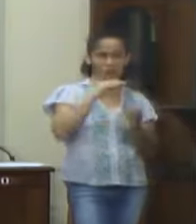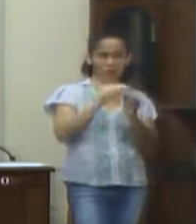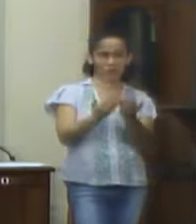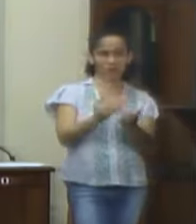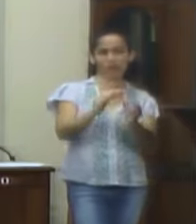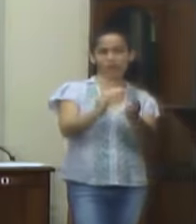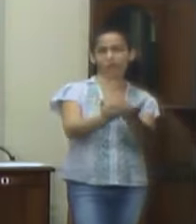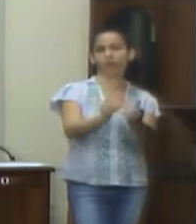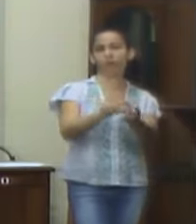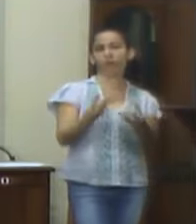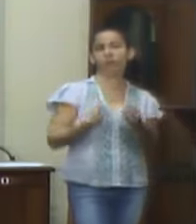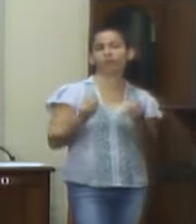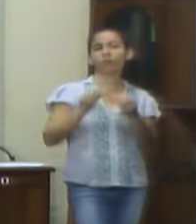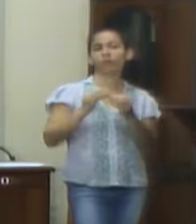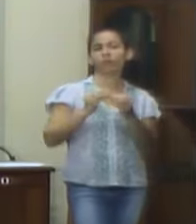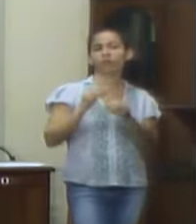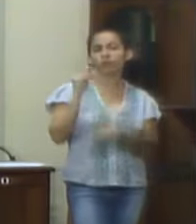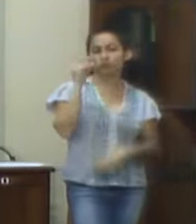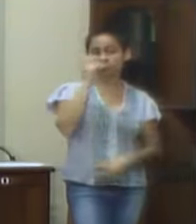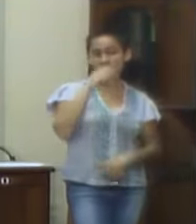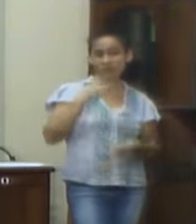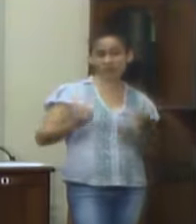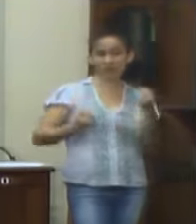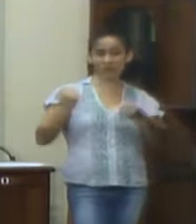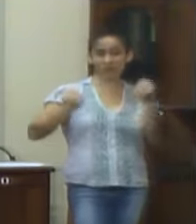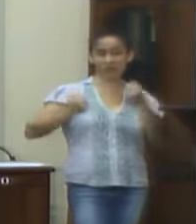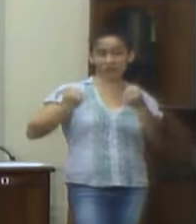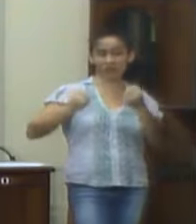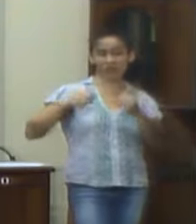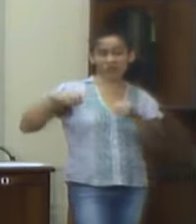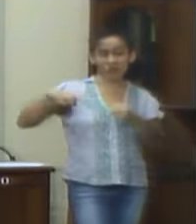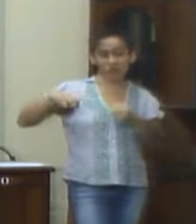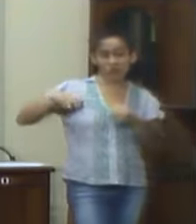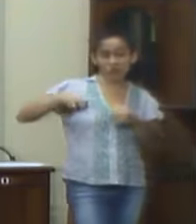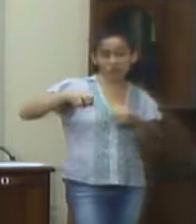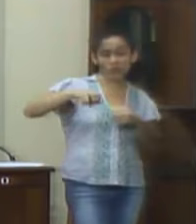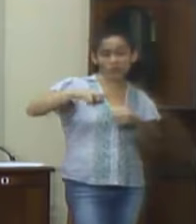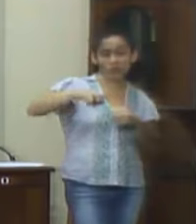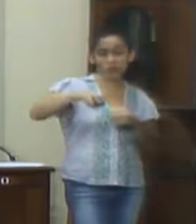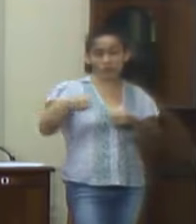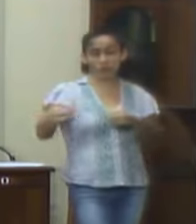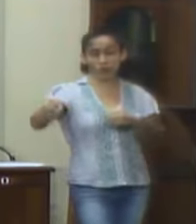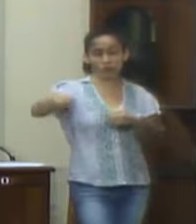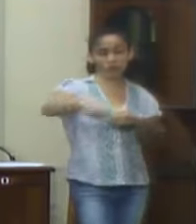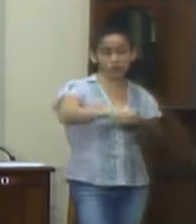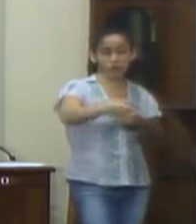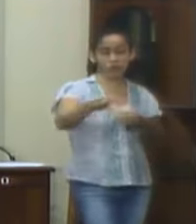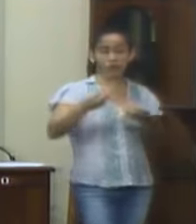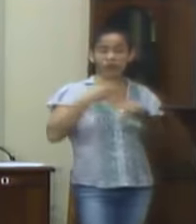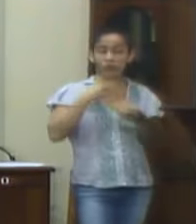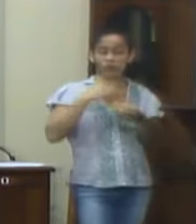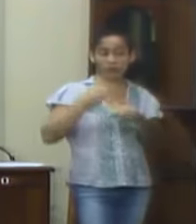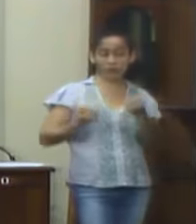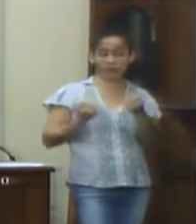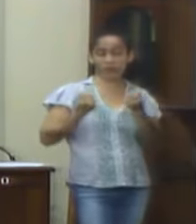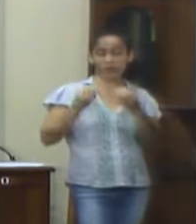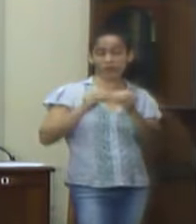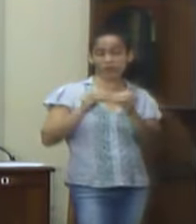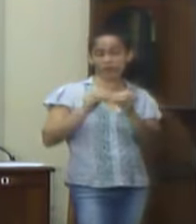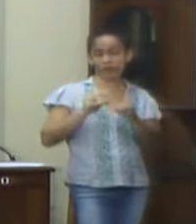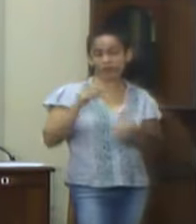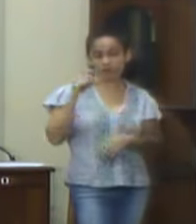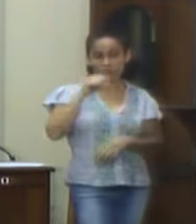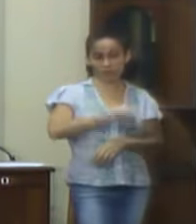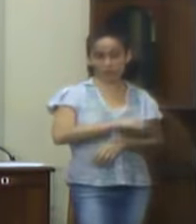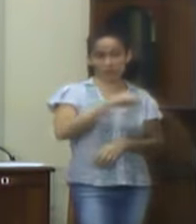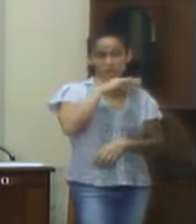buracos vem inviabilizando os veículos de trafegarem, pois são grandes panelas que se formaram e que estão trazendo, além de prejuízos,